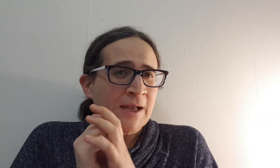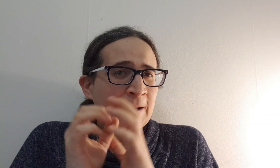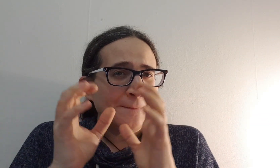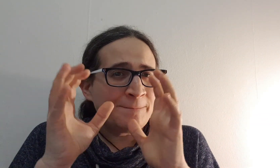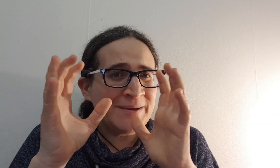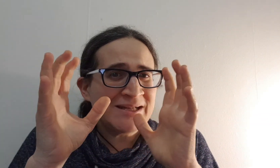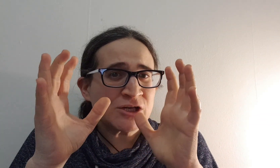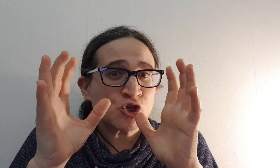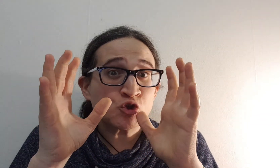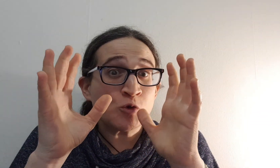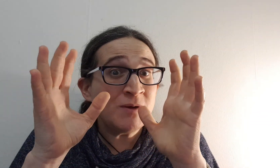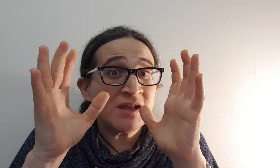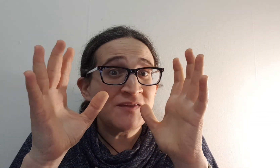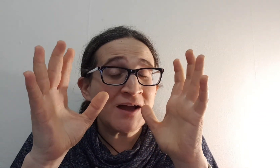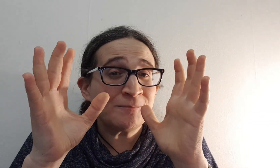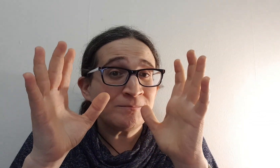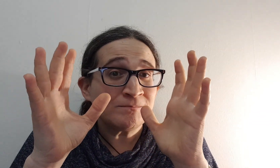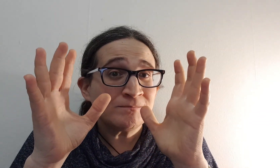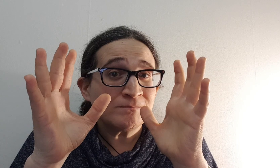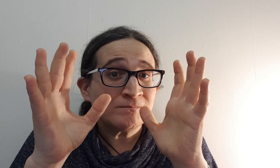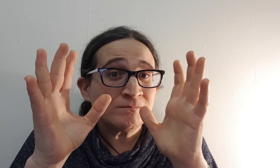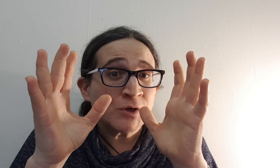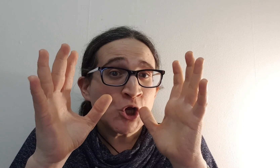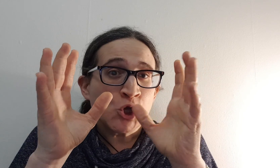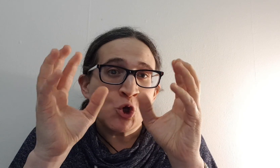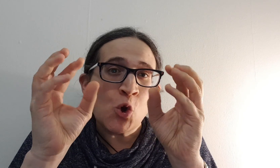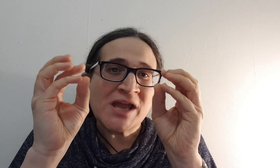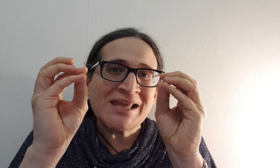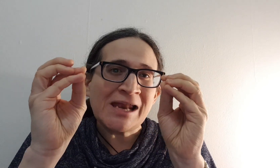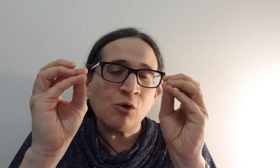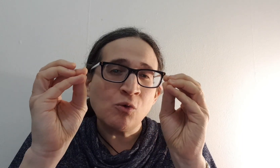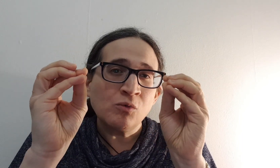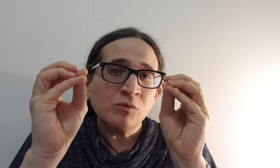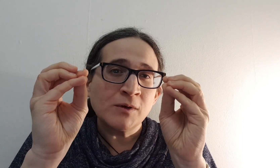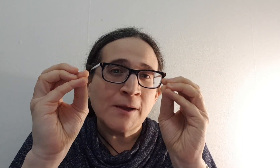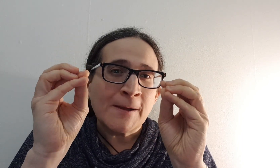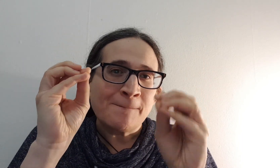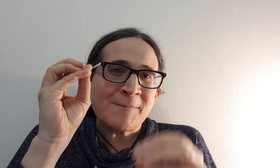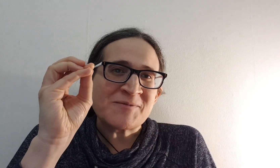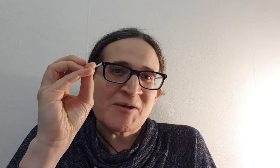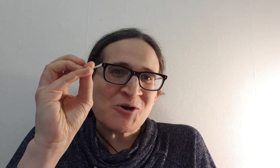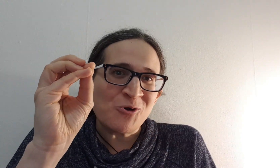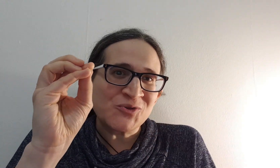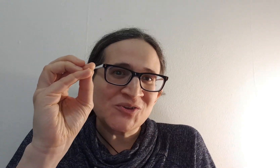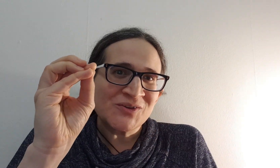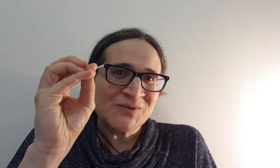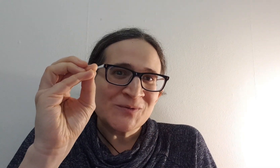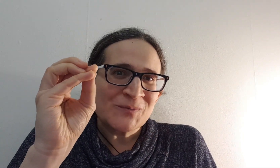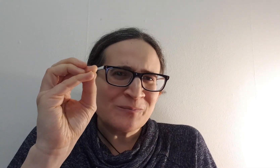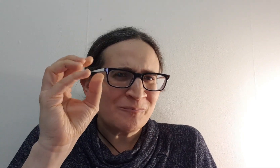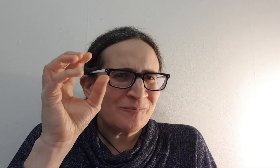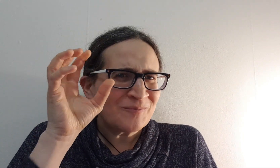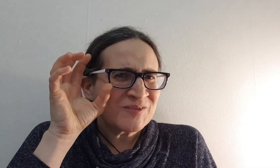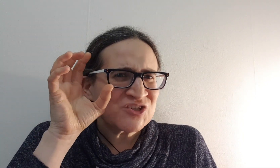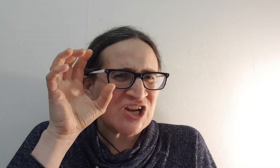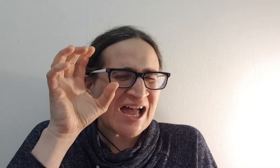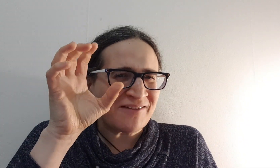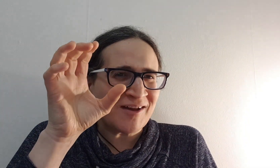בגלל שאתה בן אדם לא היה לו מטבעות של אהבה